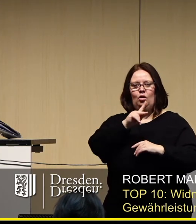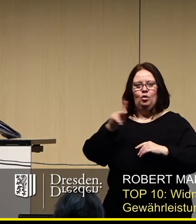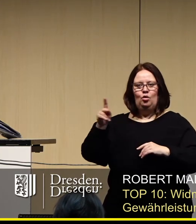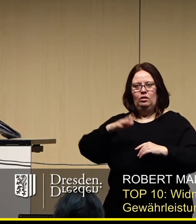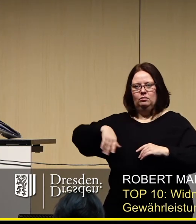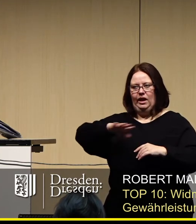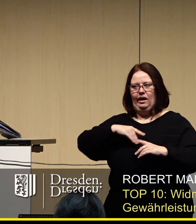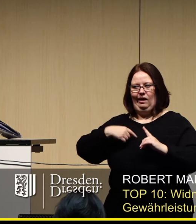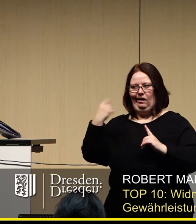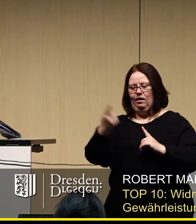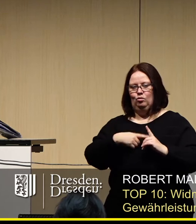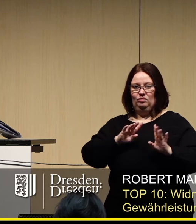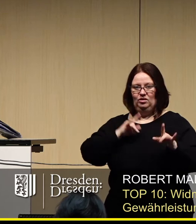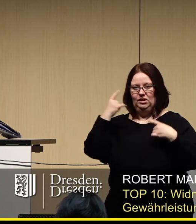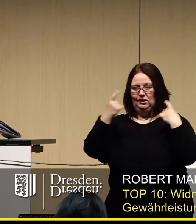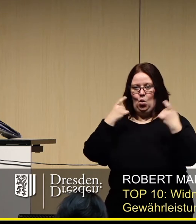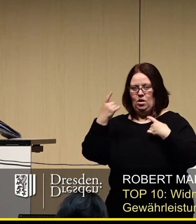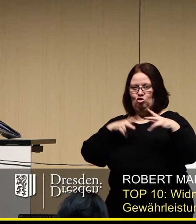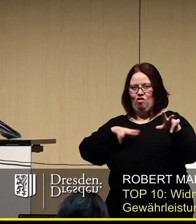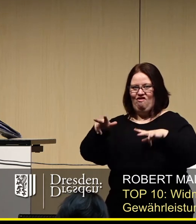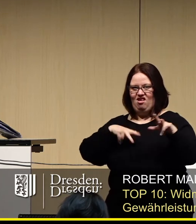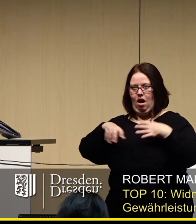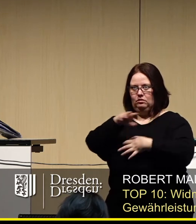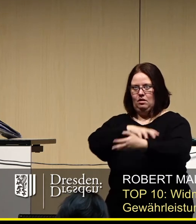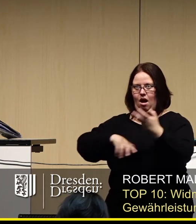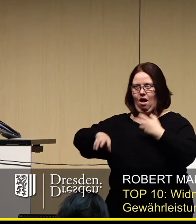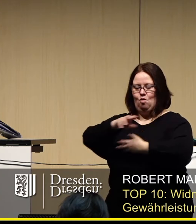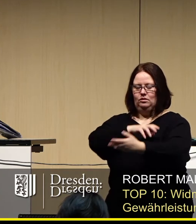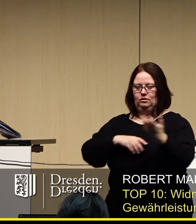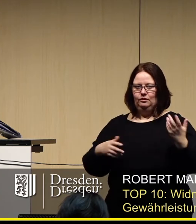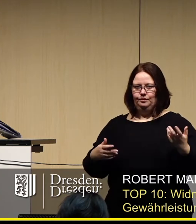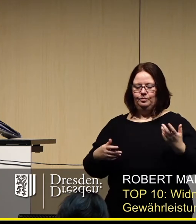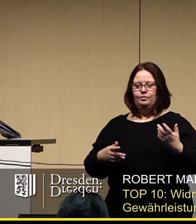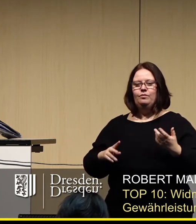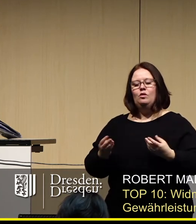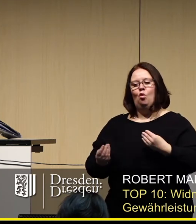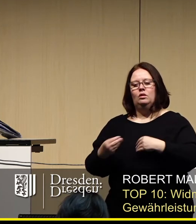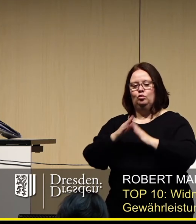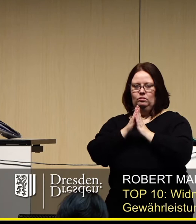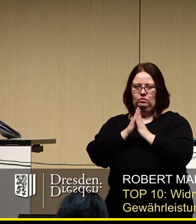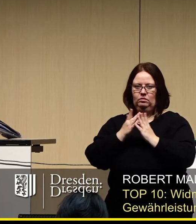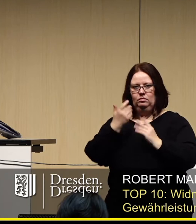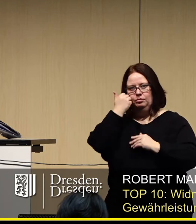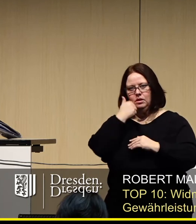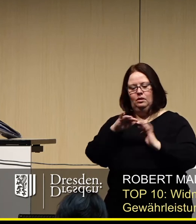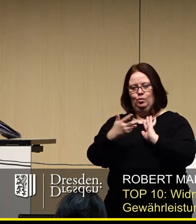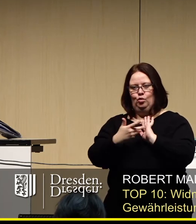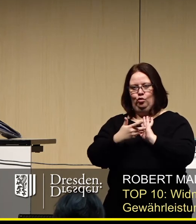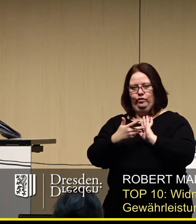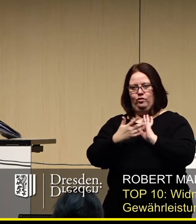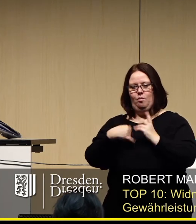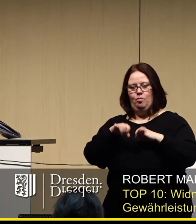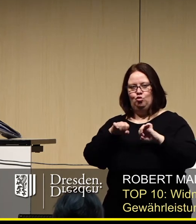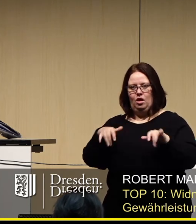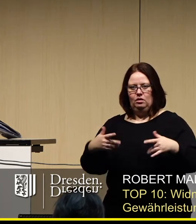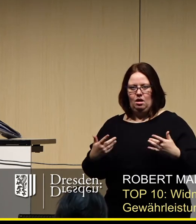bündeln. Und da sehen wir das Verkehrschaos schon vorprogrammiert. Weiterhin bitten wir noch, die Verwaltung zu prüfen, ob es